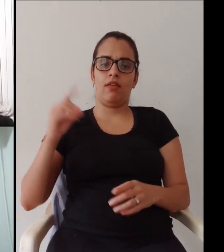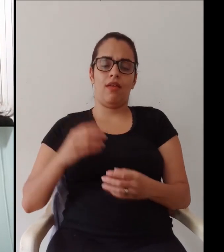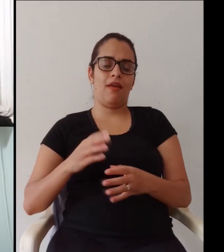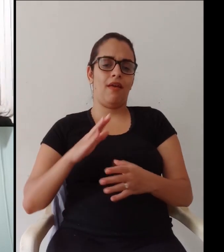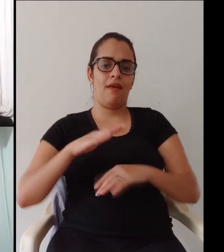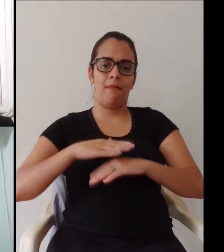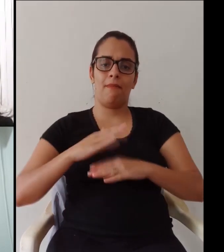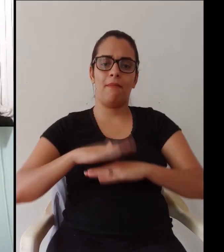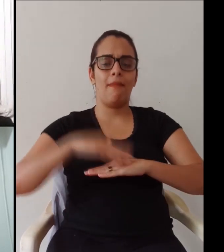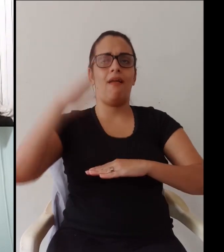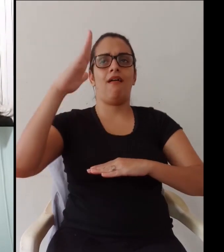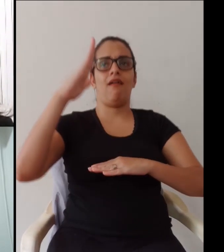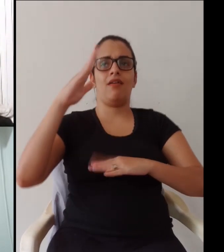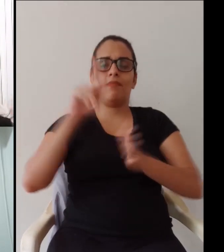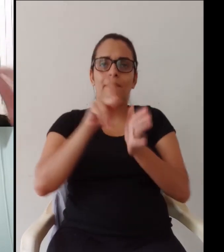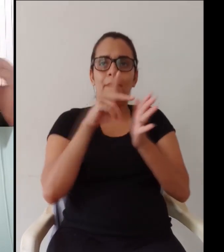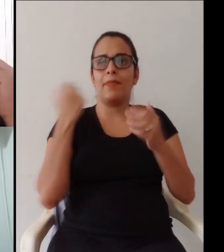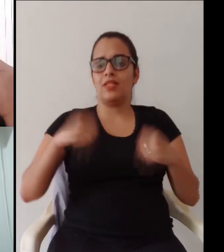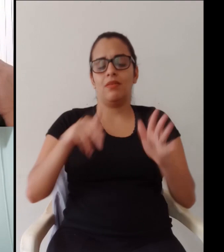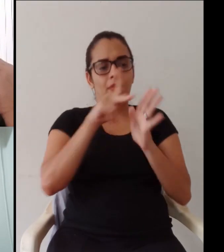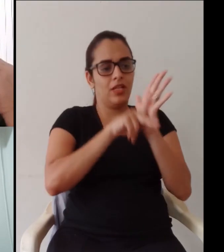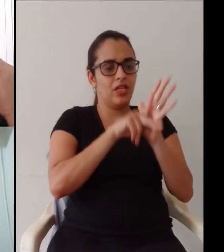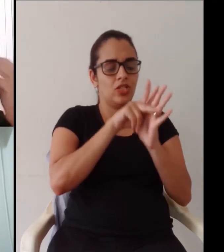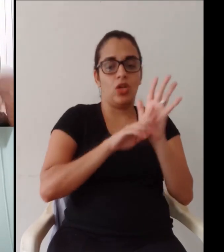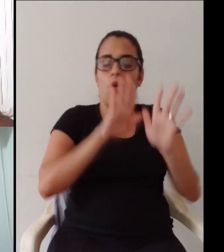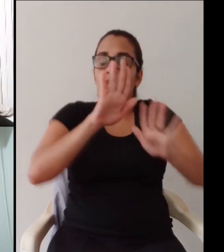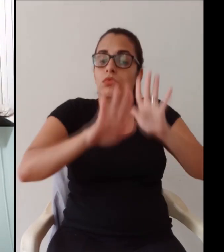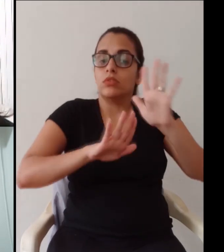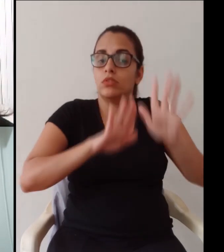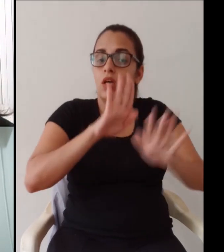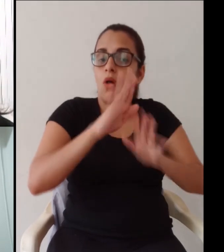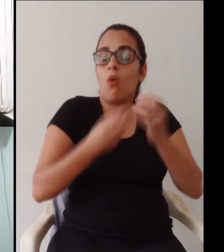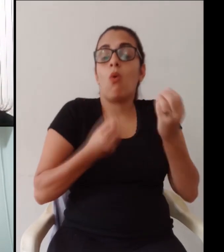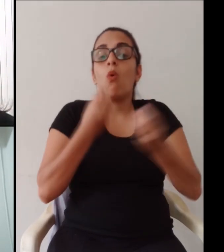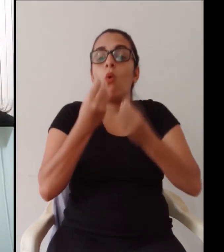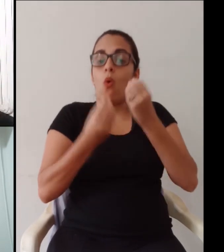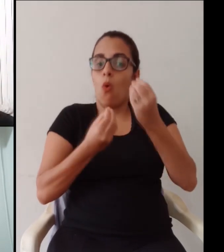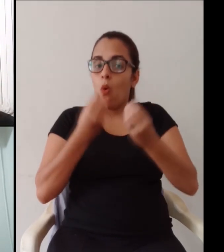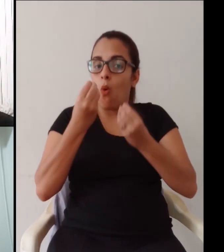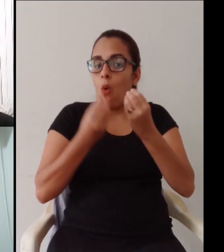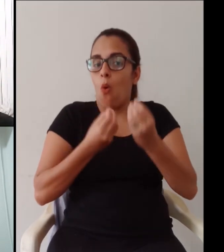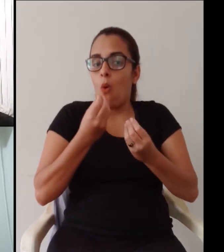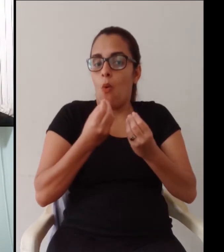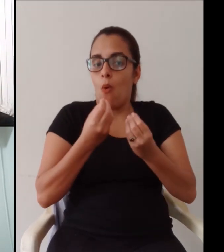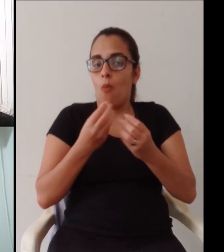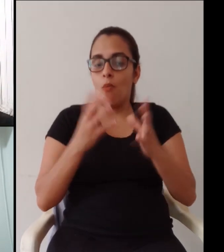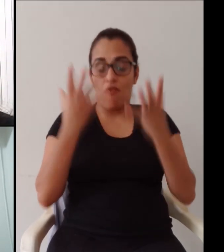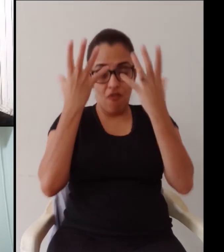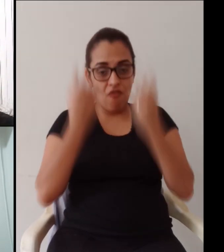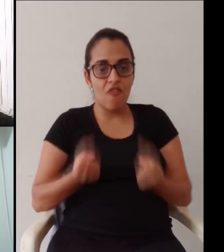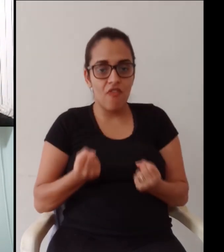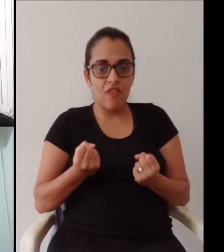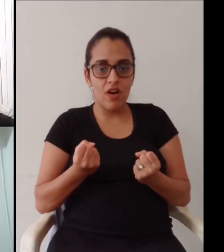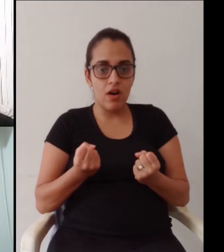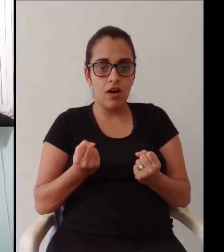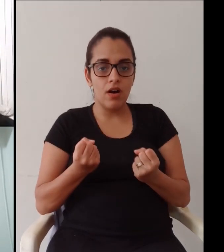é simplesmente entregar o material é ader muito mais do que isso a gente tem que se planejar a gente tem que